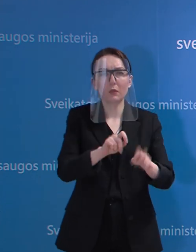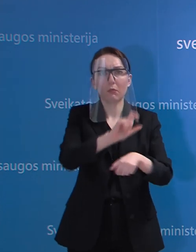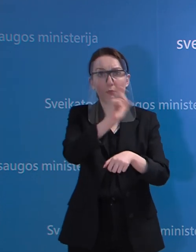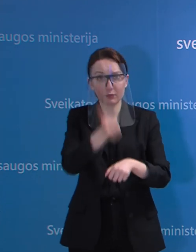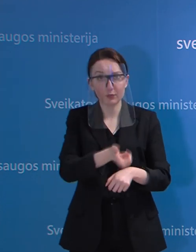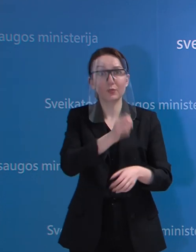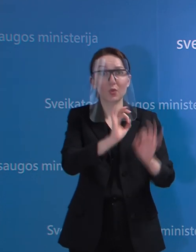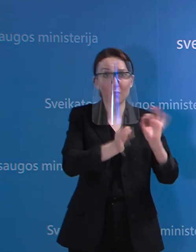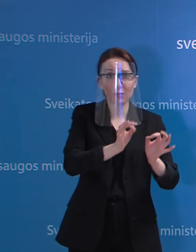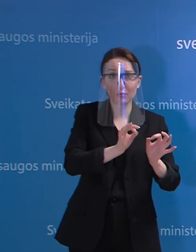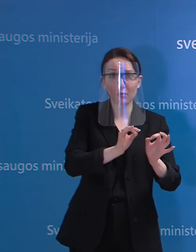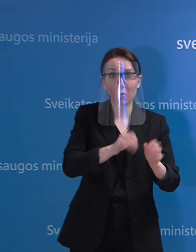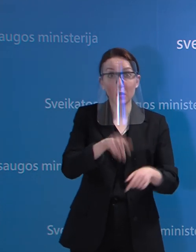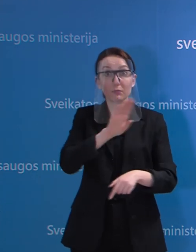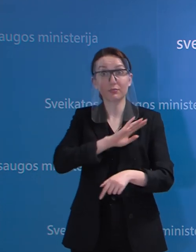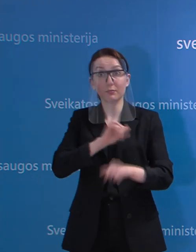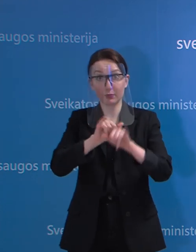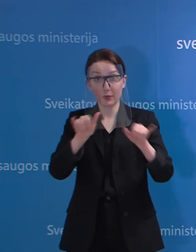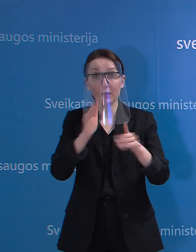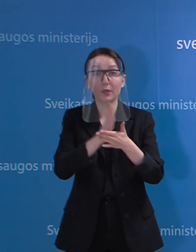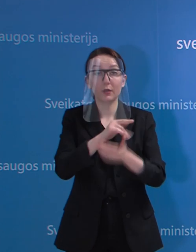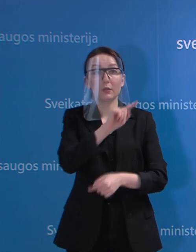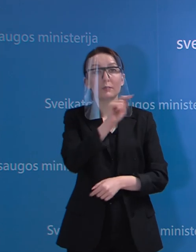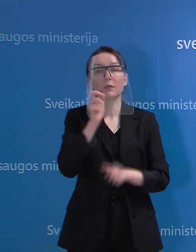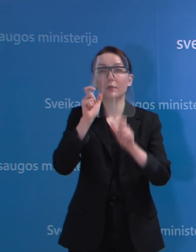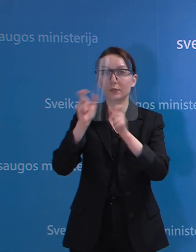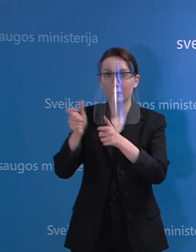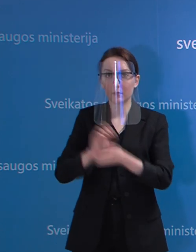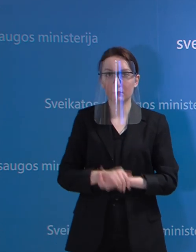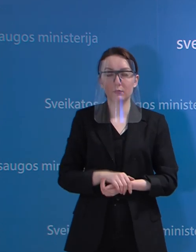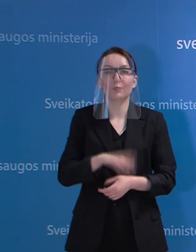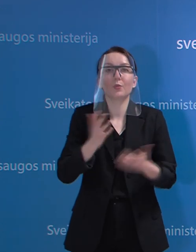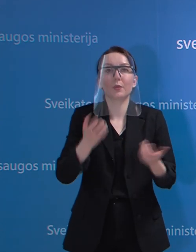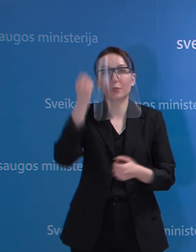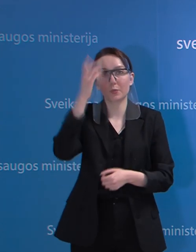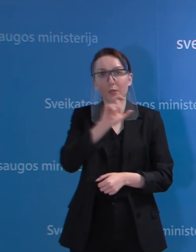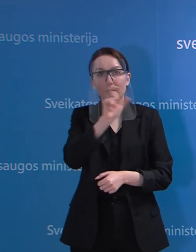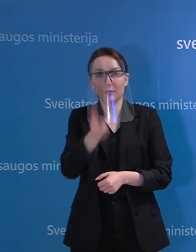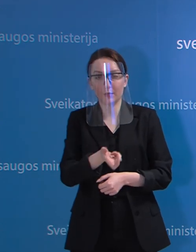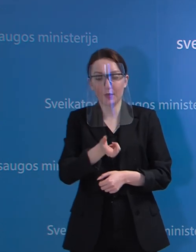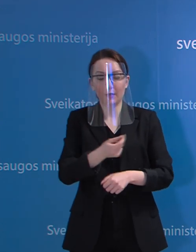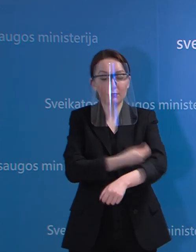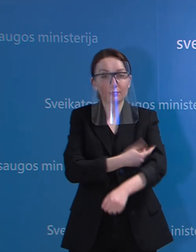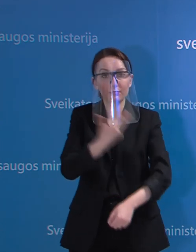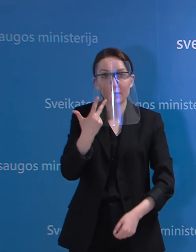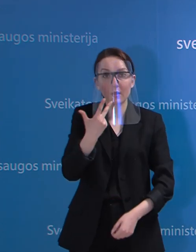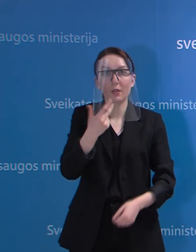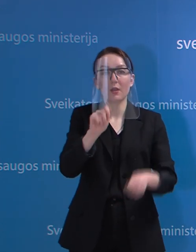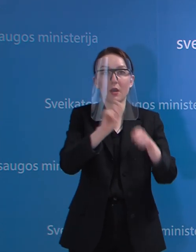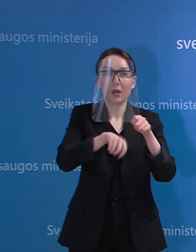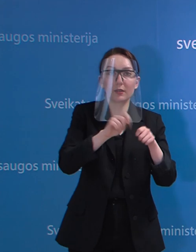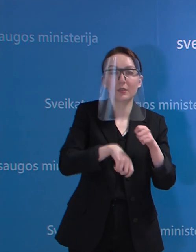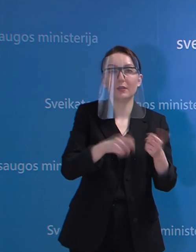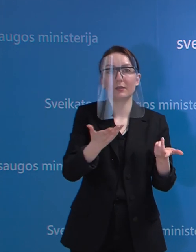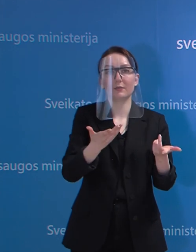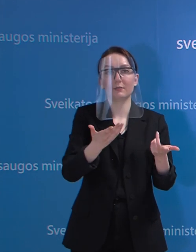ilgai, ar ne pasikeitė mirčių statistiką? Na, ką reiškia ilgai? Tyrimus paimti, pačius juos atlikti